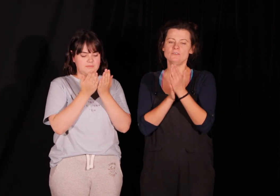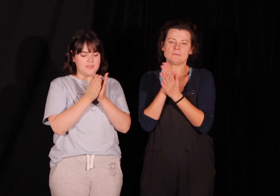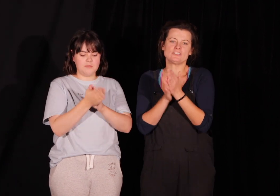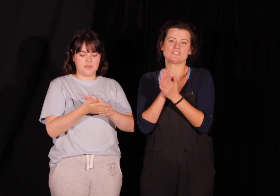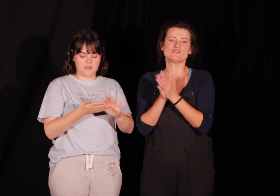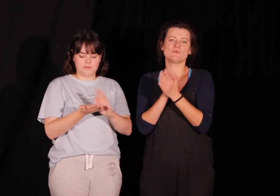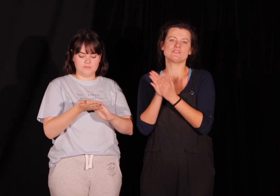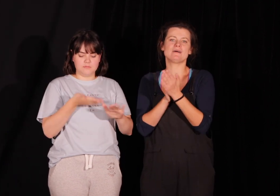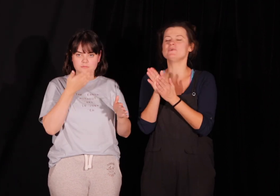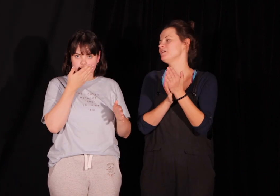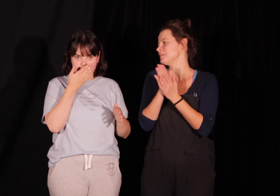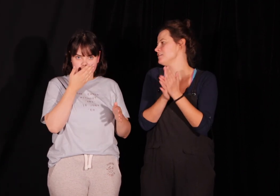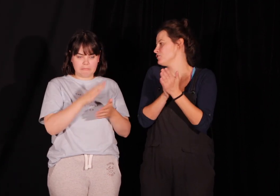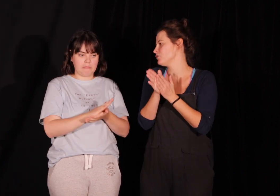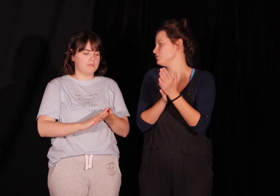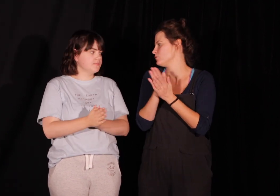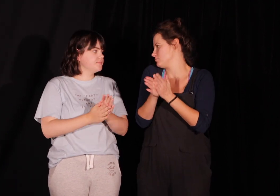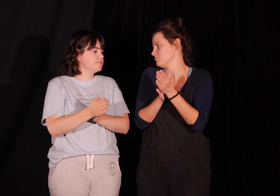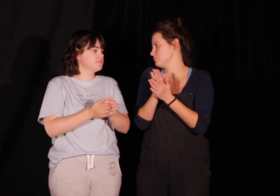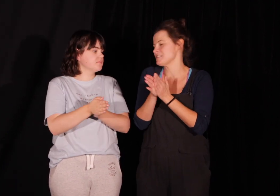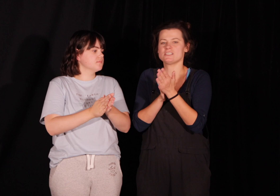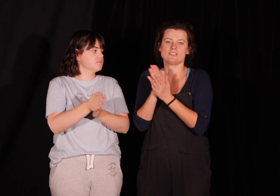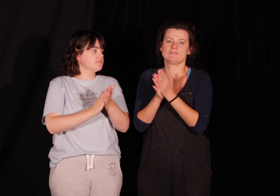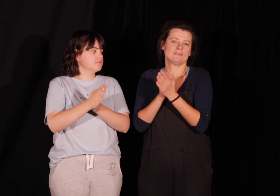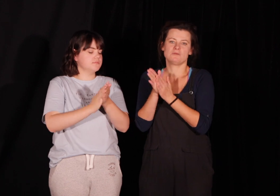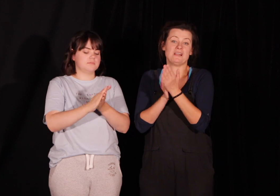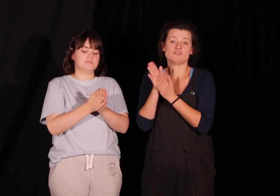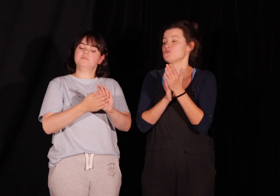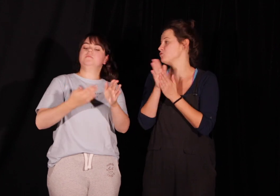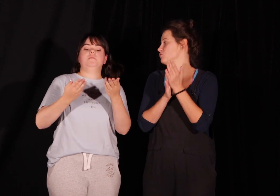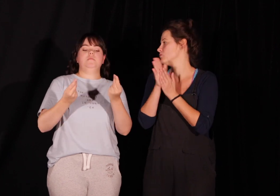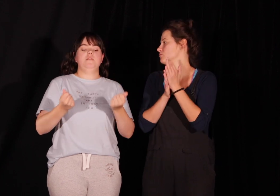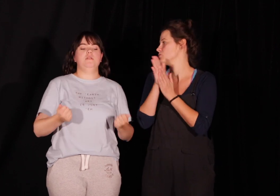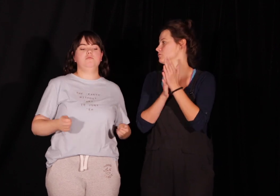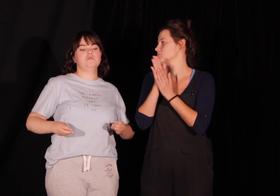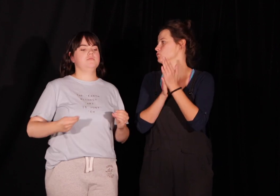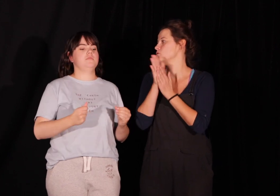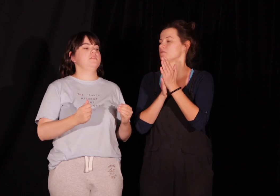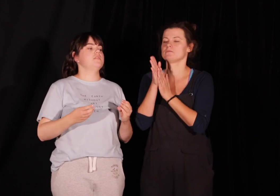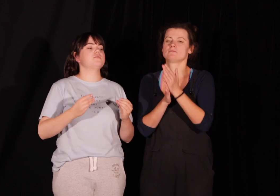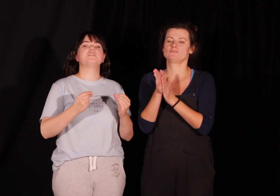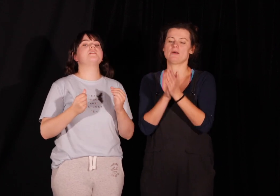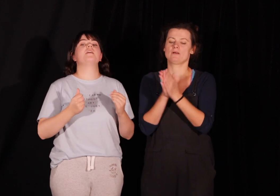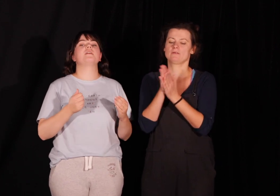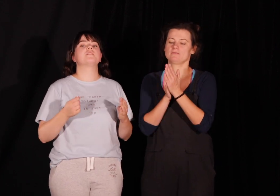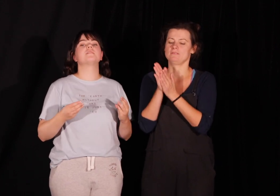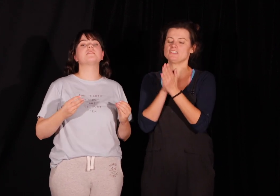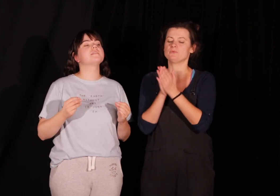Oliwkę przecież często używamy generalnie do masaży pleców. Dobra, Nóg. Nie rozcieraj, dawaj. Nie, że była